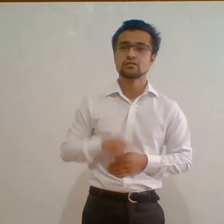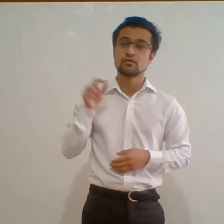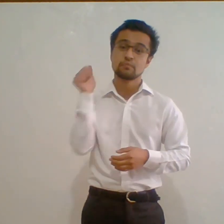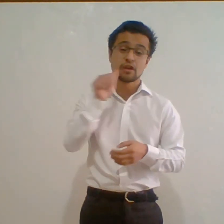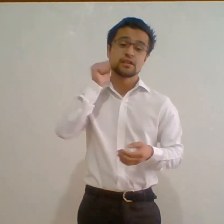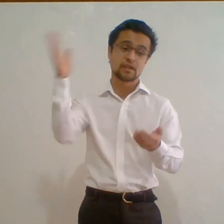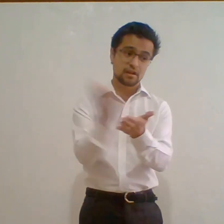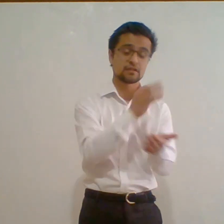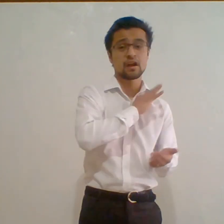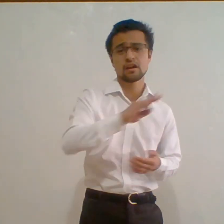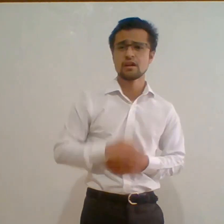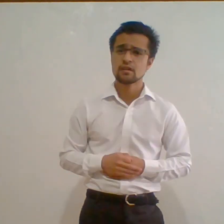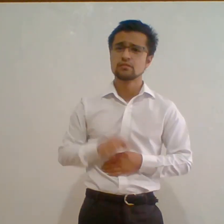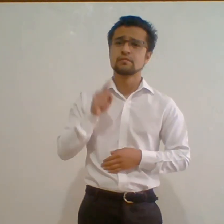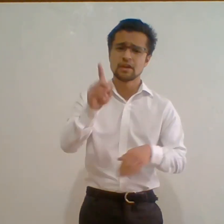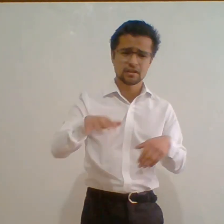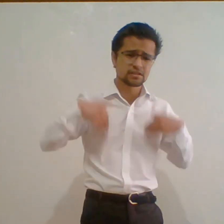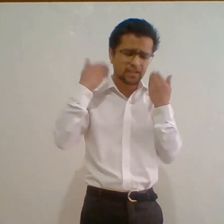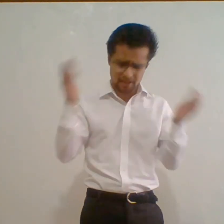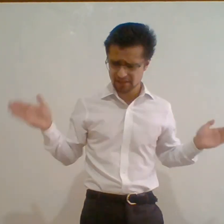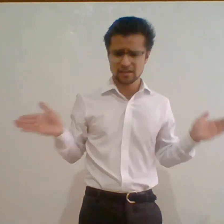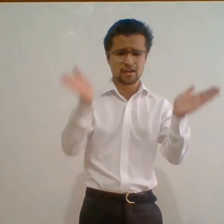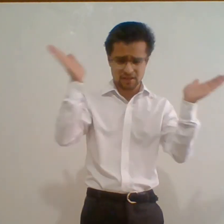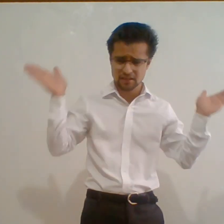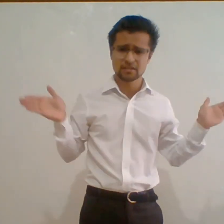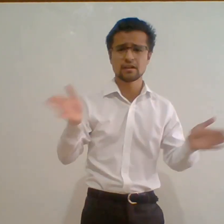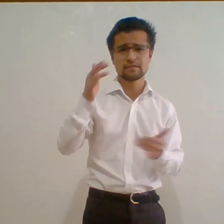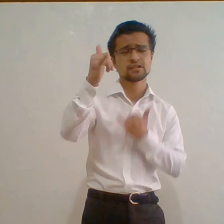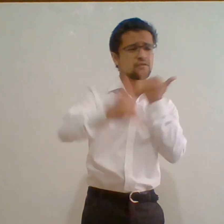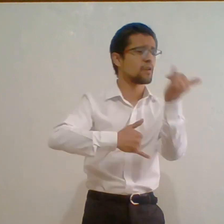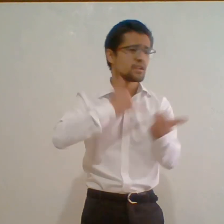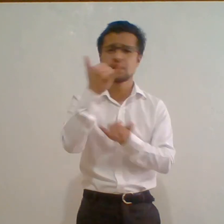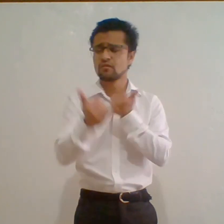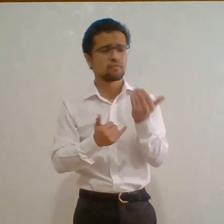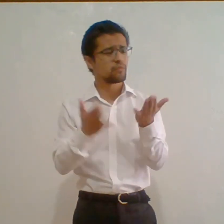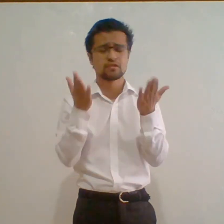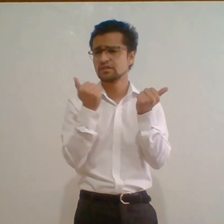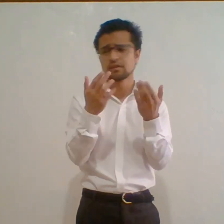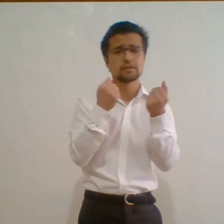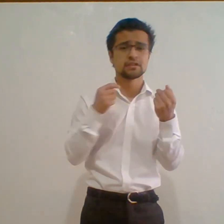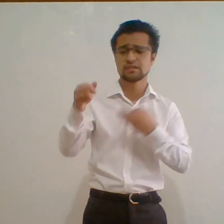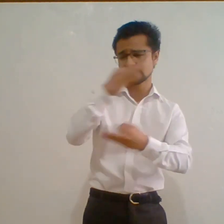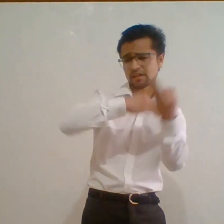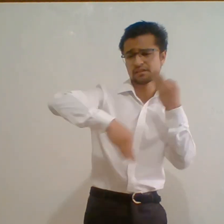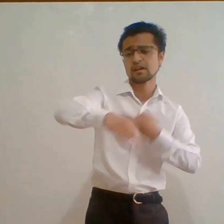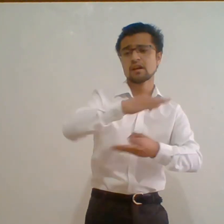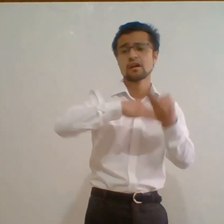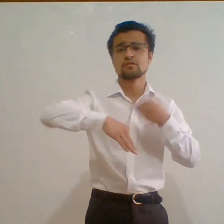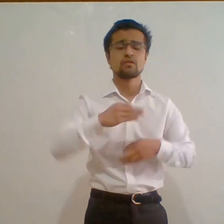puedes ganar, no se pierde si quieres querer y te accedes No hay error posible, si estás cerca todo